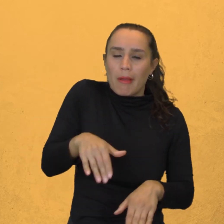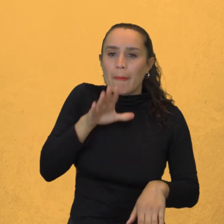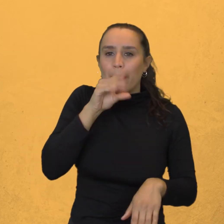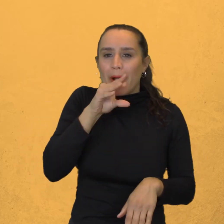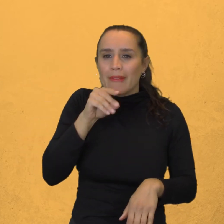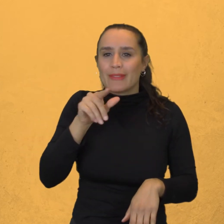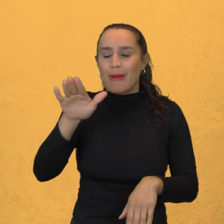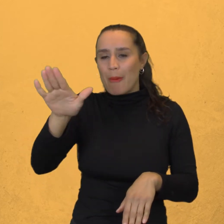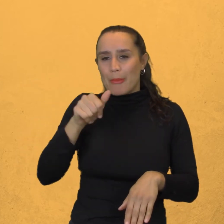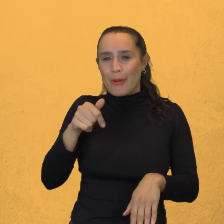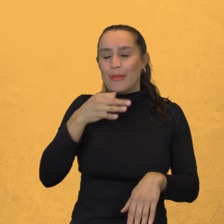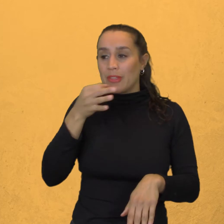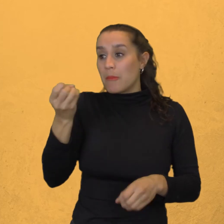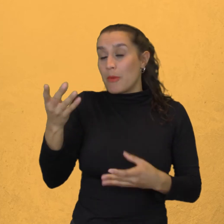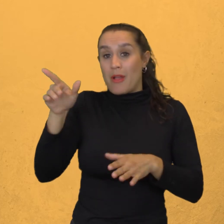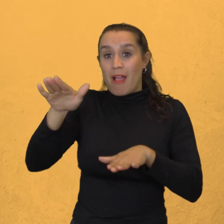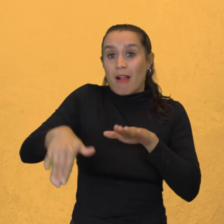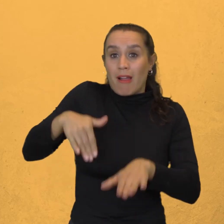Por su caminar de patos cojos